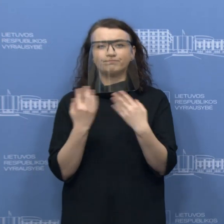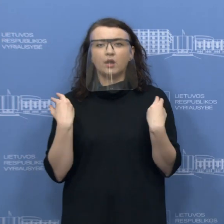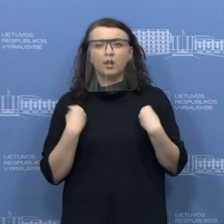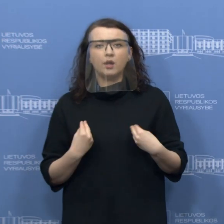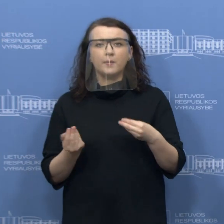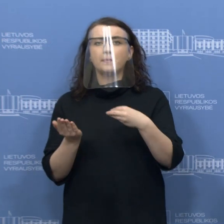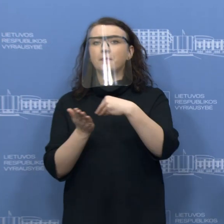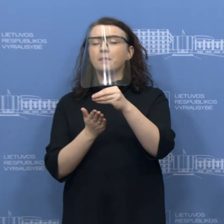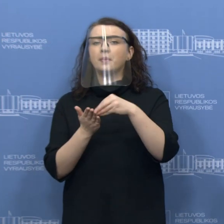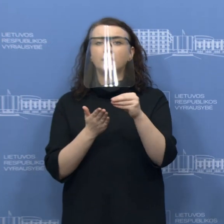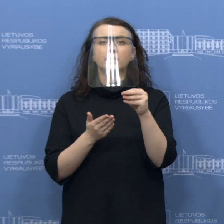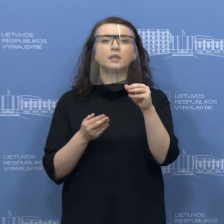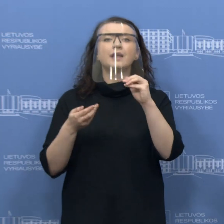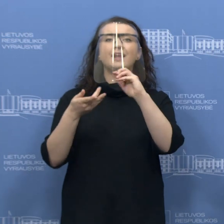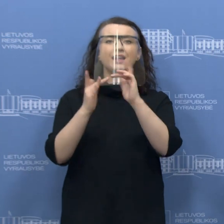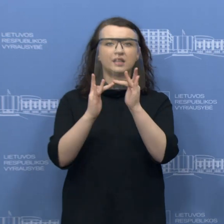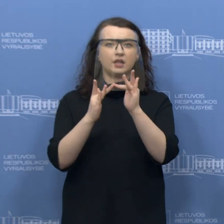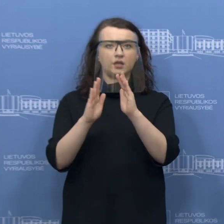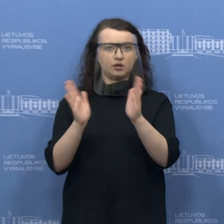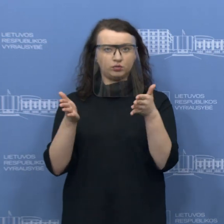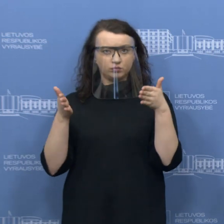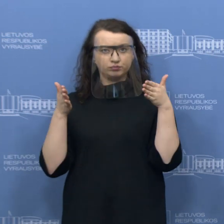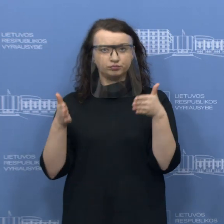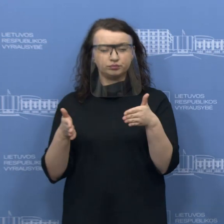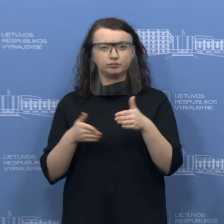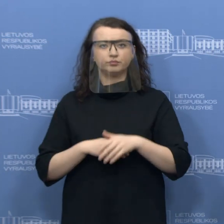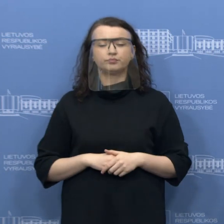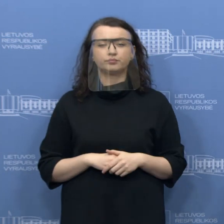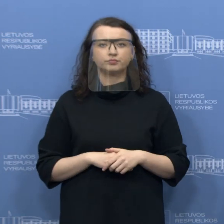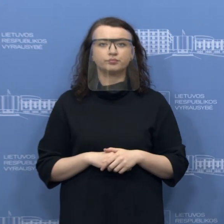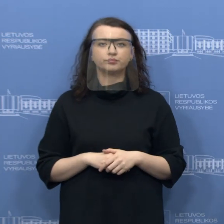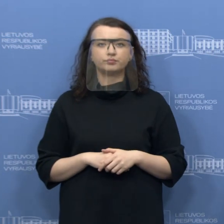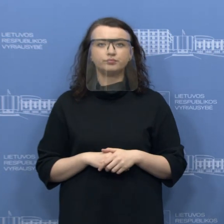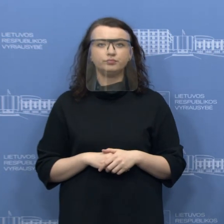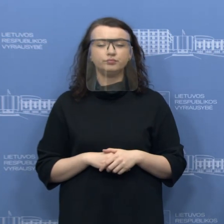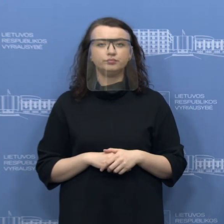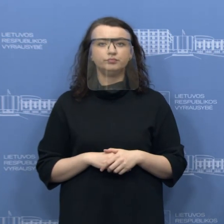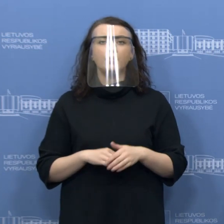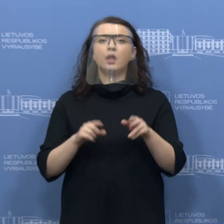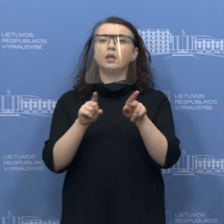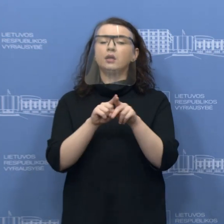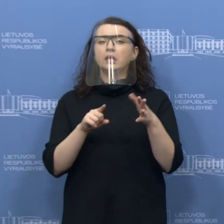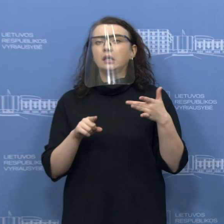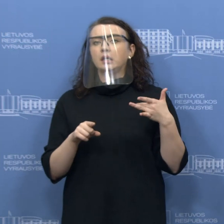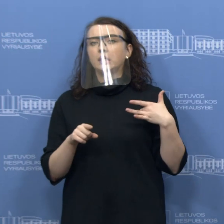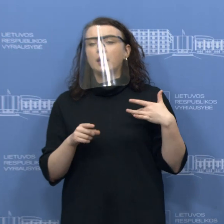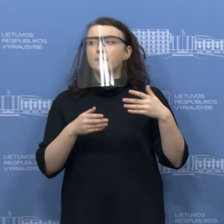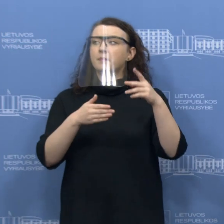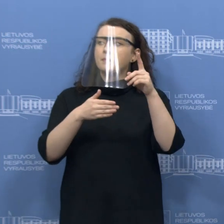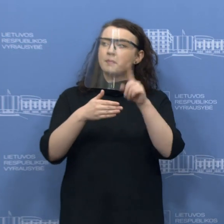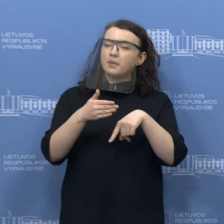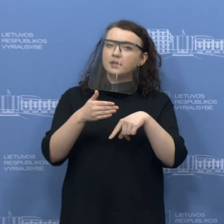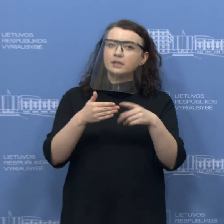tiek ir būtinė technika, tai, kas dabar nėra pasiekiamama žmeninėje priekyboje. Ir galbūt pasitikėjimas